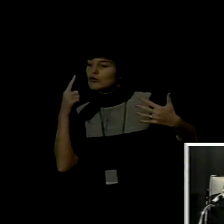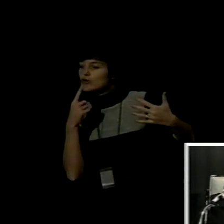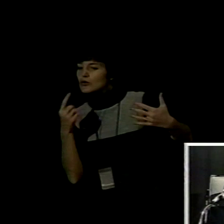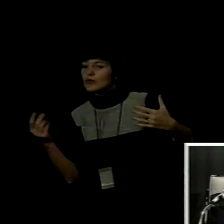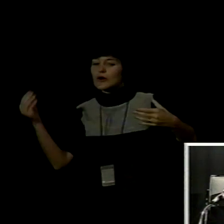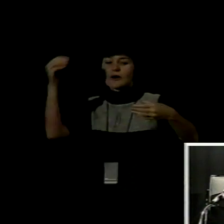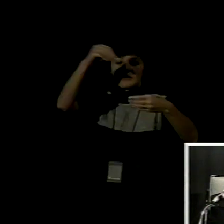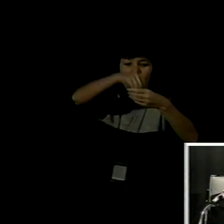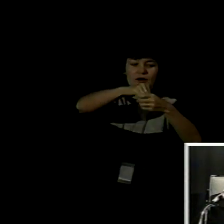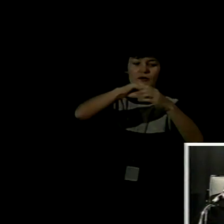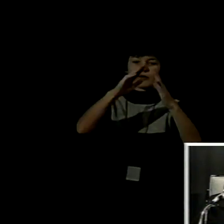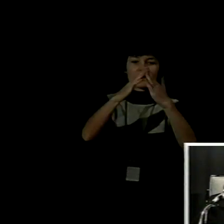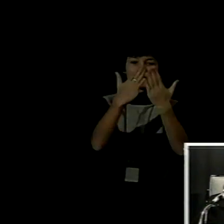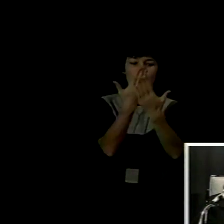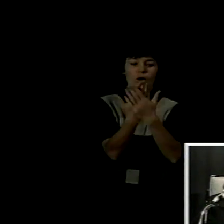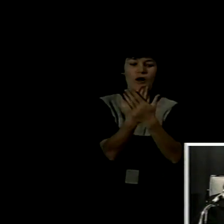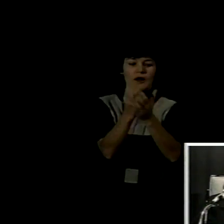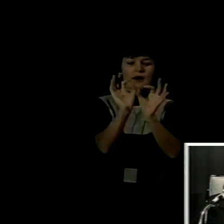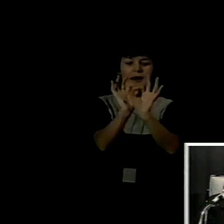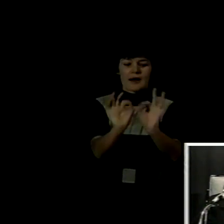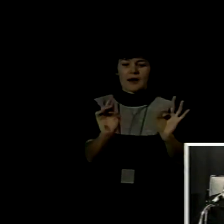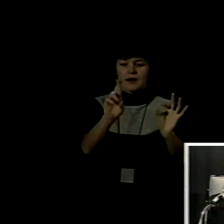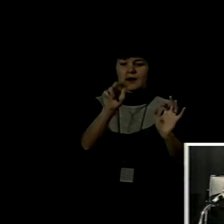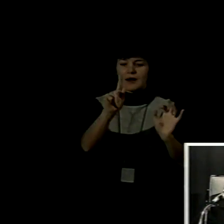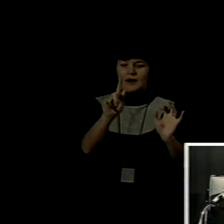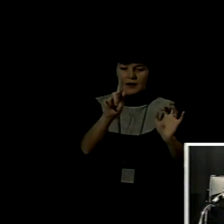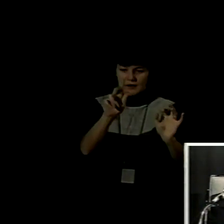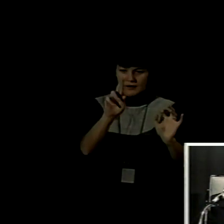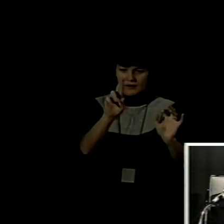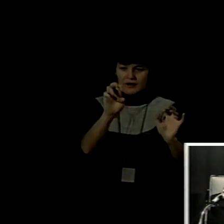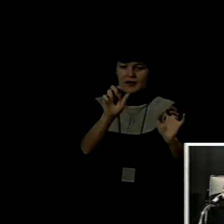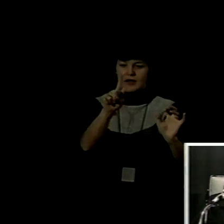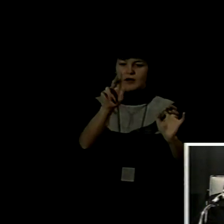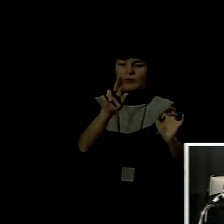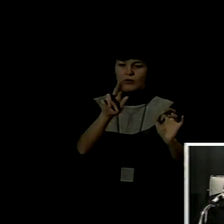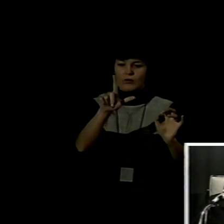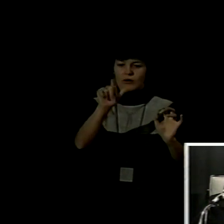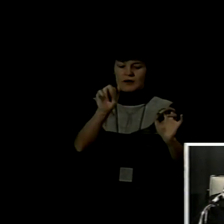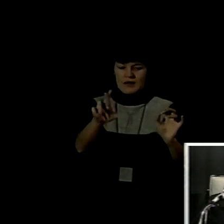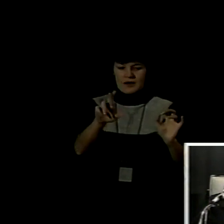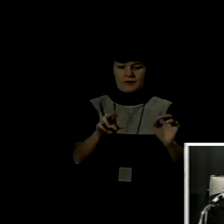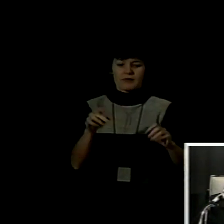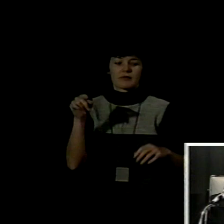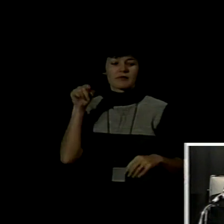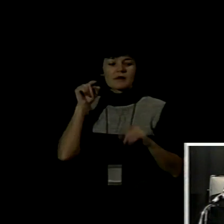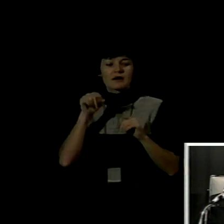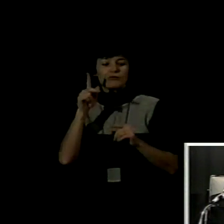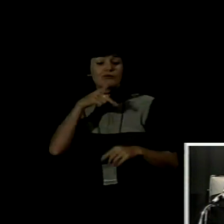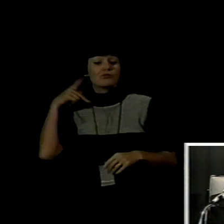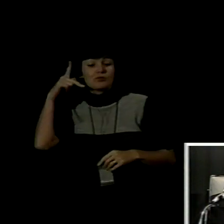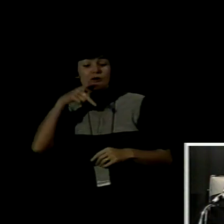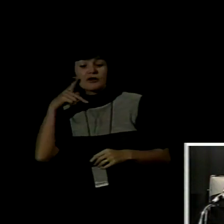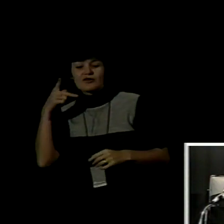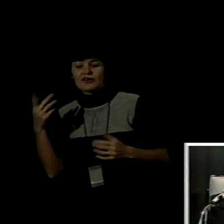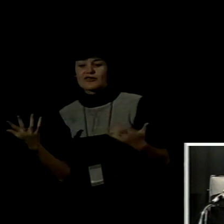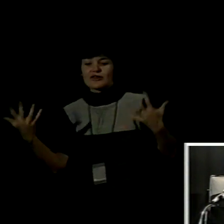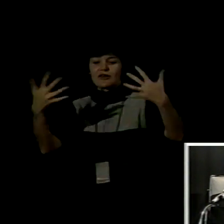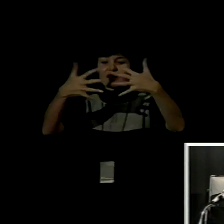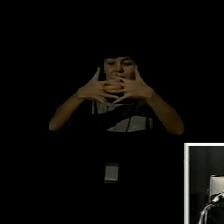Esta política de integración está respaldada por una ley